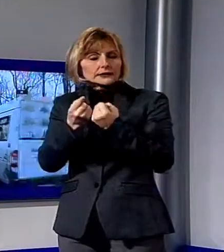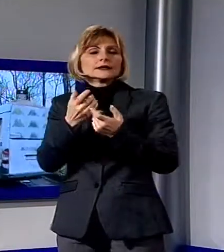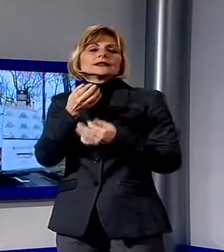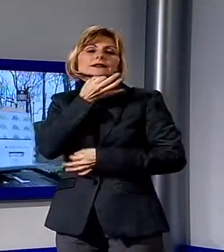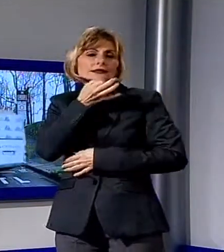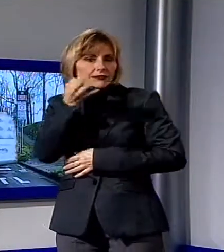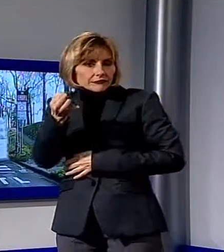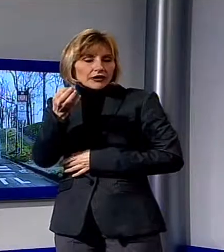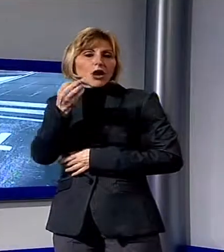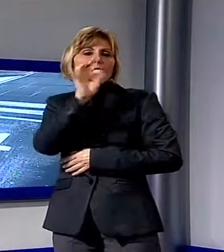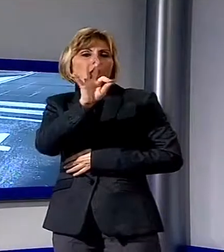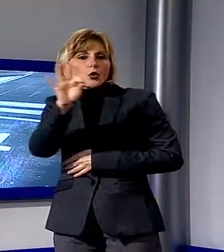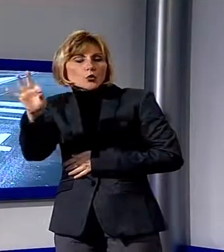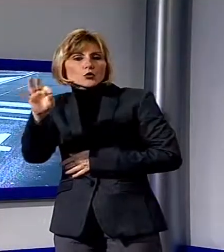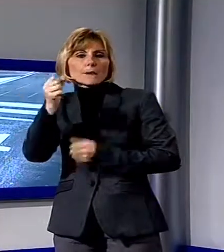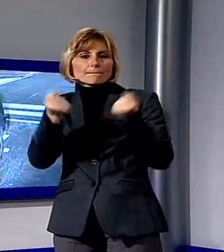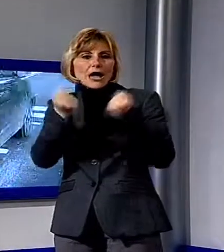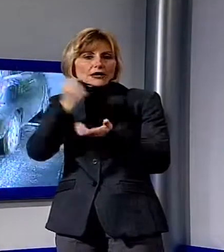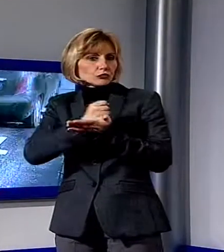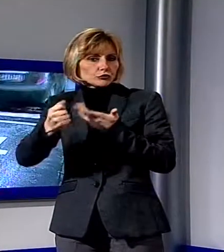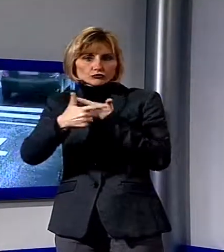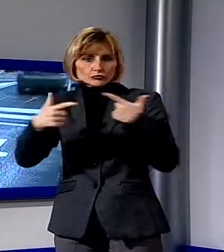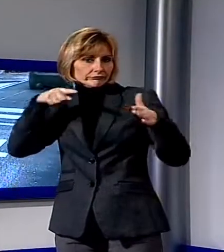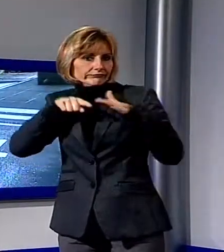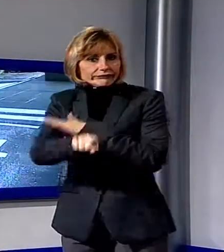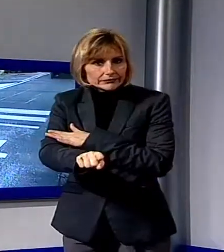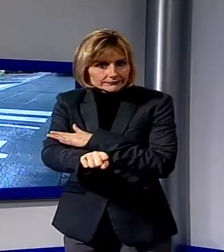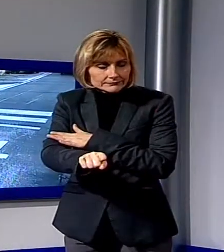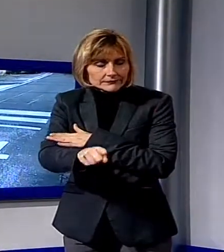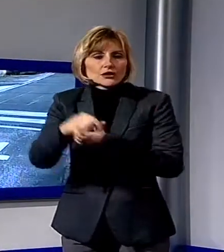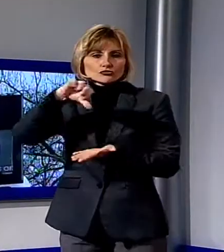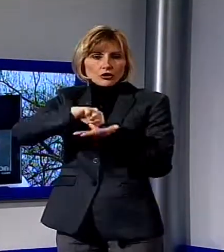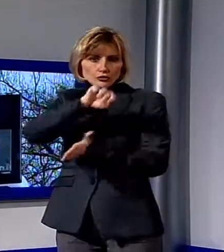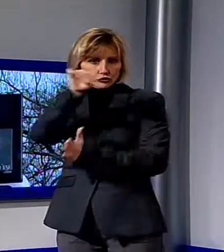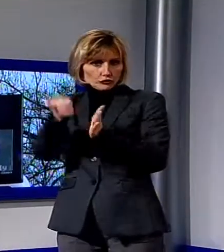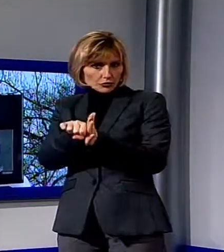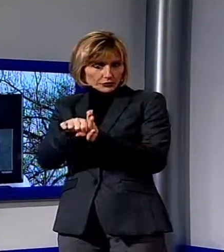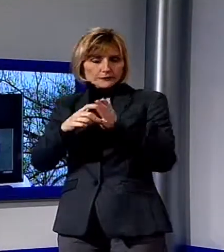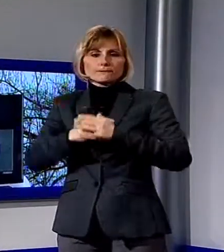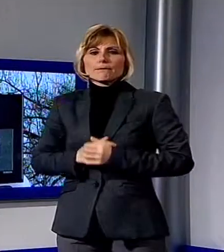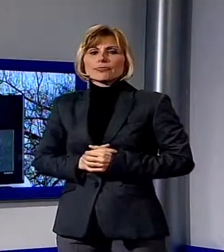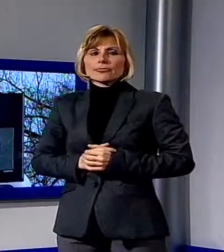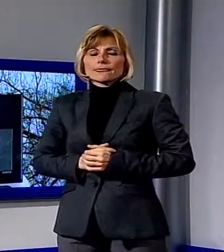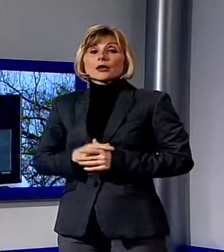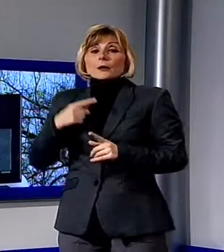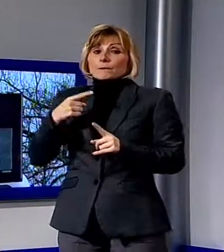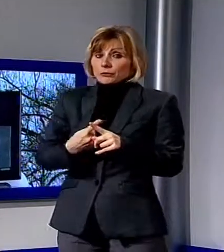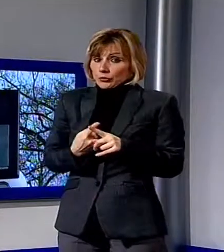accessi abusivi di auto non autorizzate nella zona traffico limitato del centro storico. Ma evidentemente c'è anche qualcos'altro,